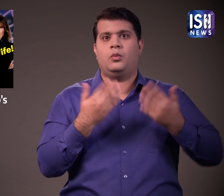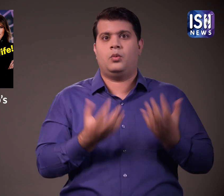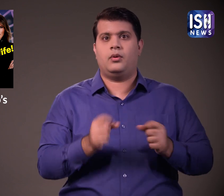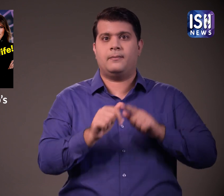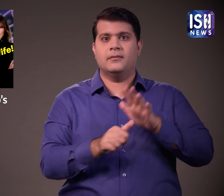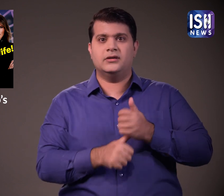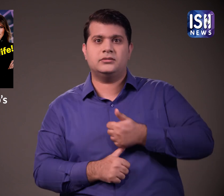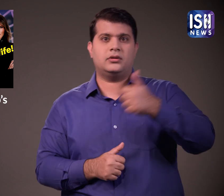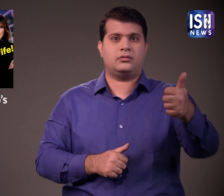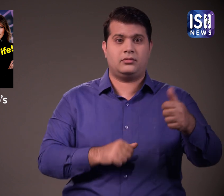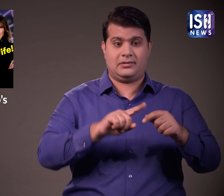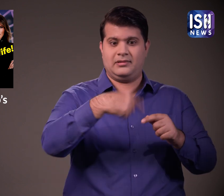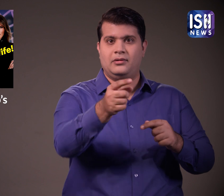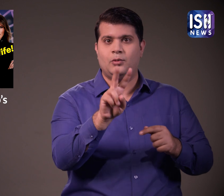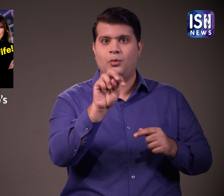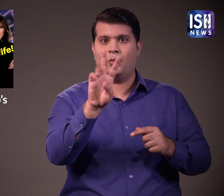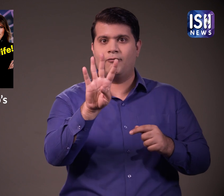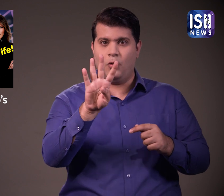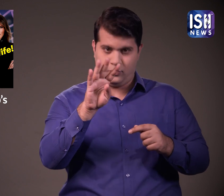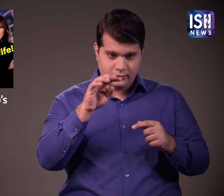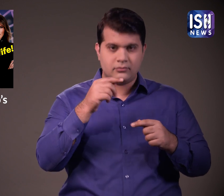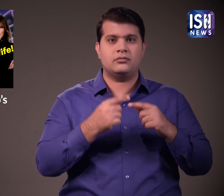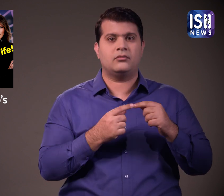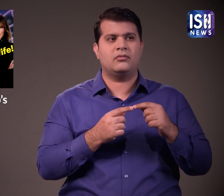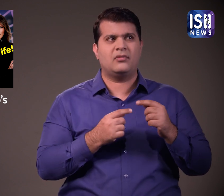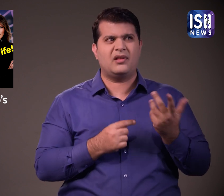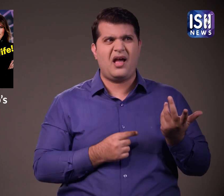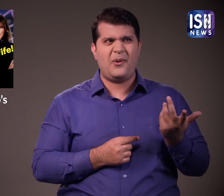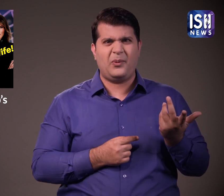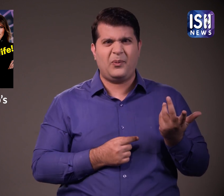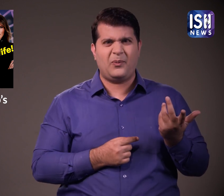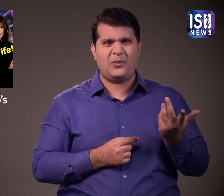फिलहाल ट्रम्प 2024 में होने वाले राश्ट्रोपती चुनाव की तयारी कर रहे है